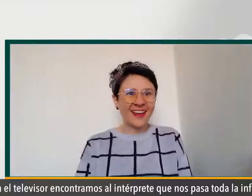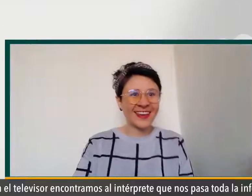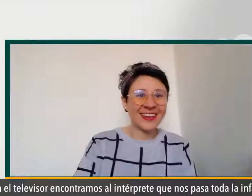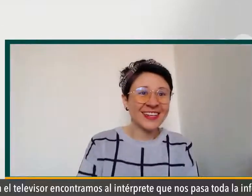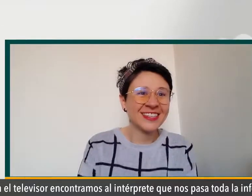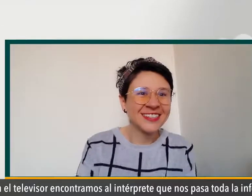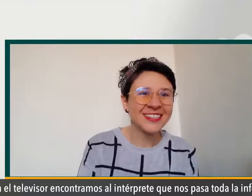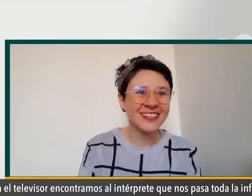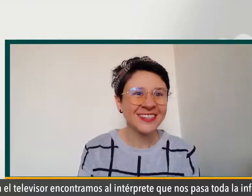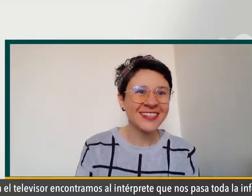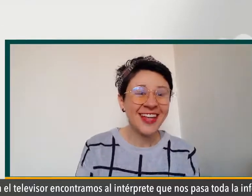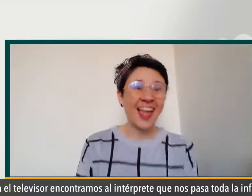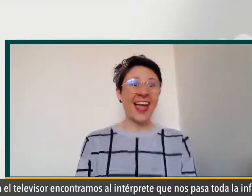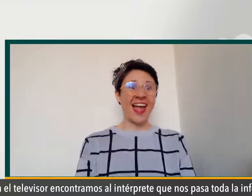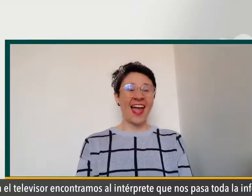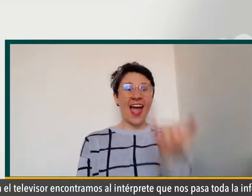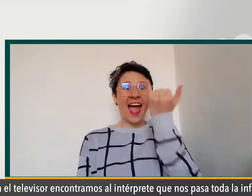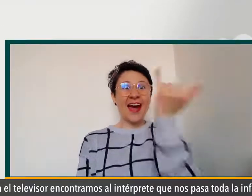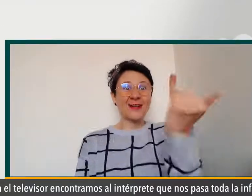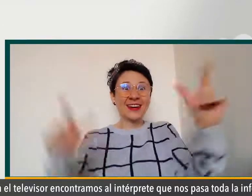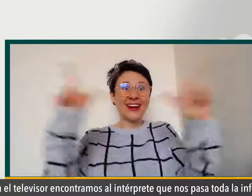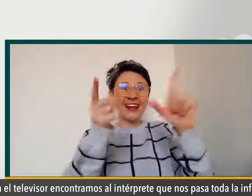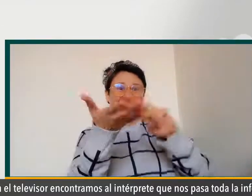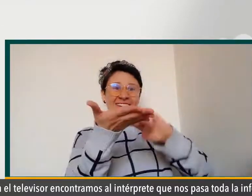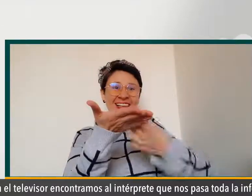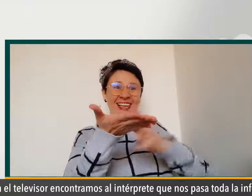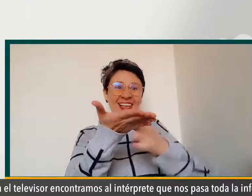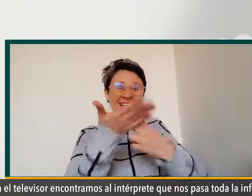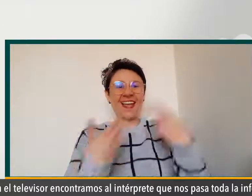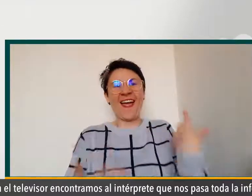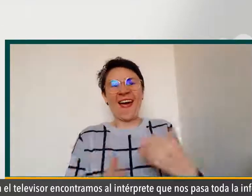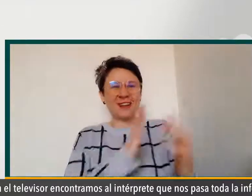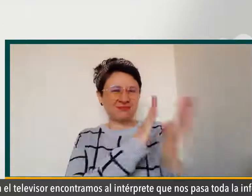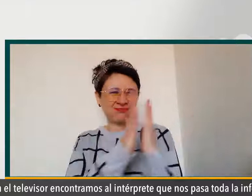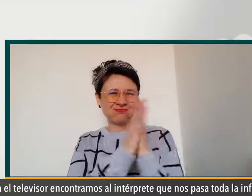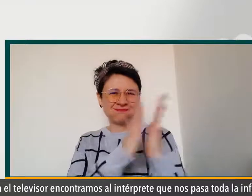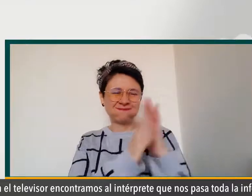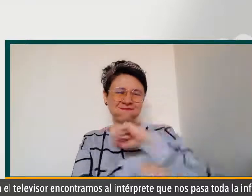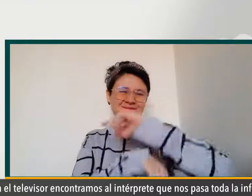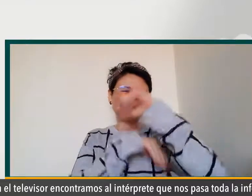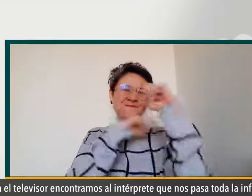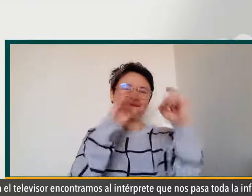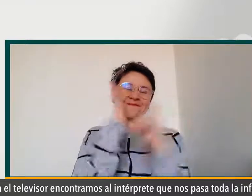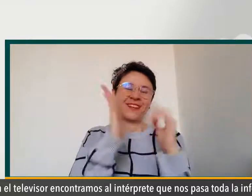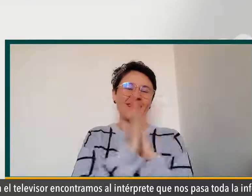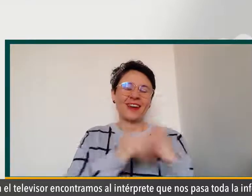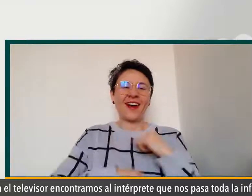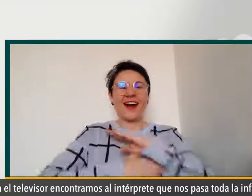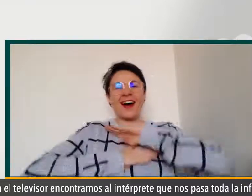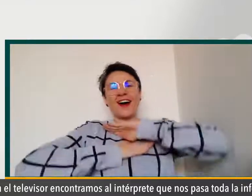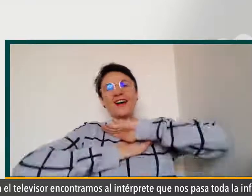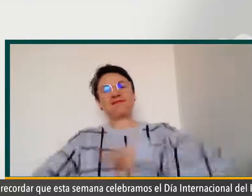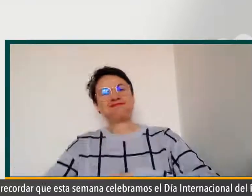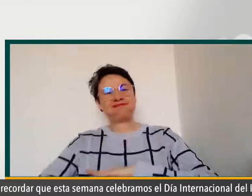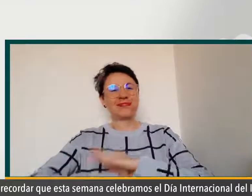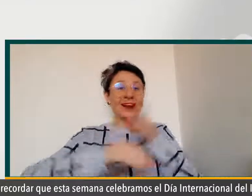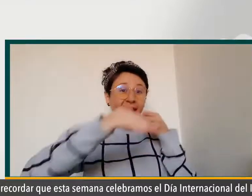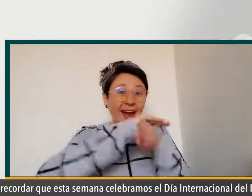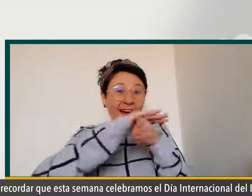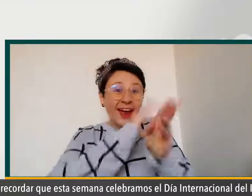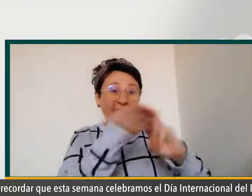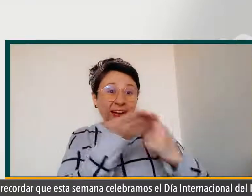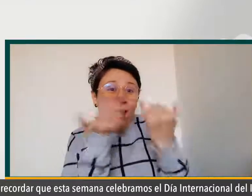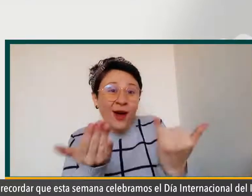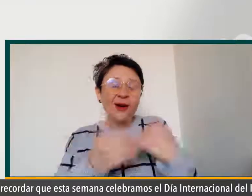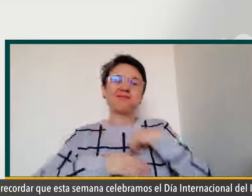¡Hey! En el televisor encontramos al intérprete que nos pasa toda la información. Me siento muy tranquila al verlo allí. Acabo de